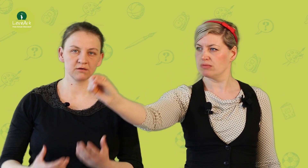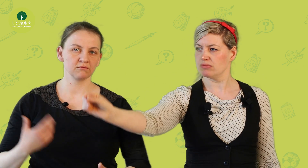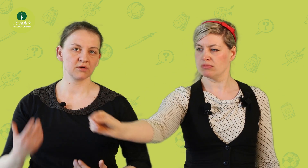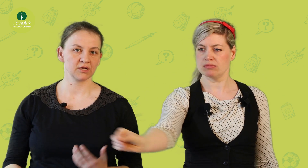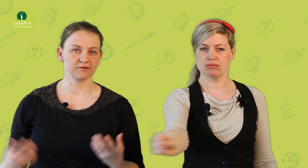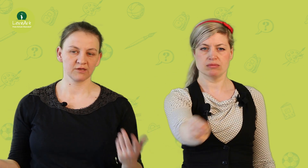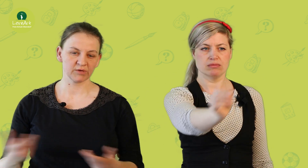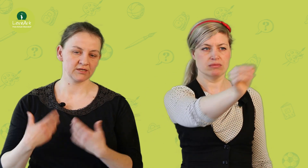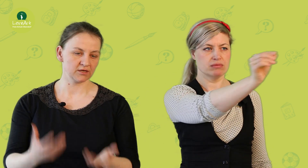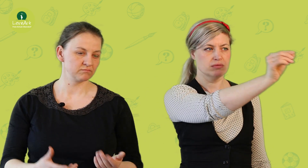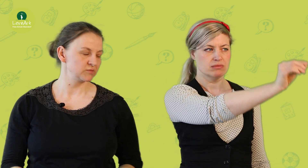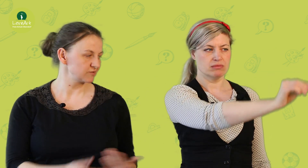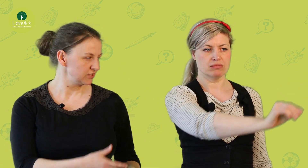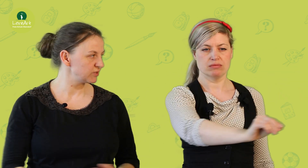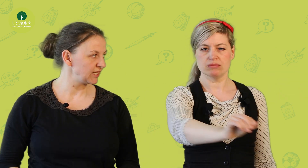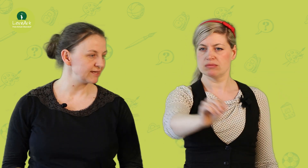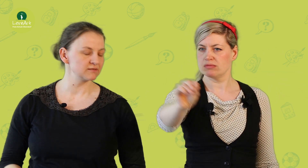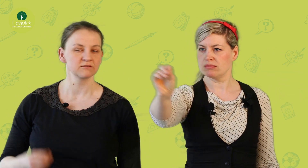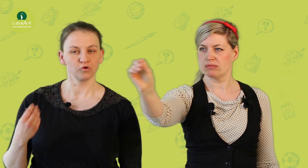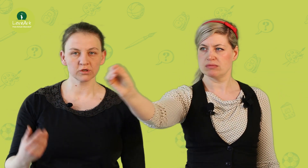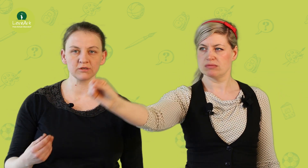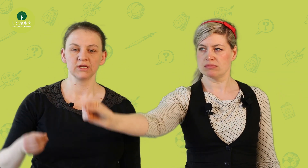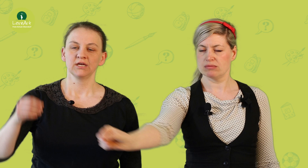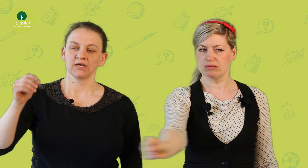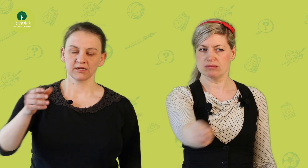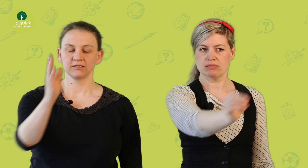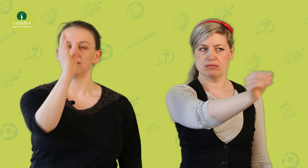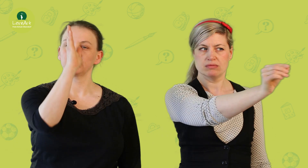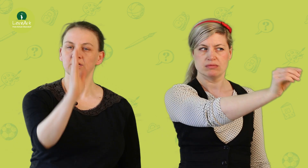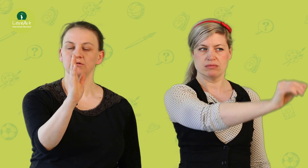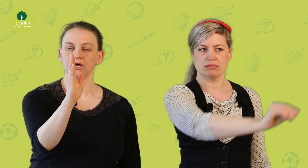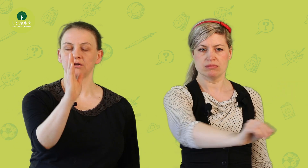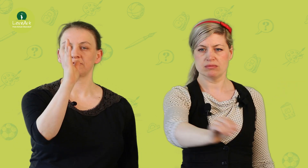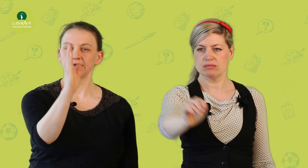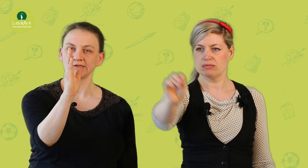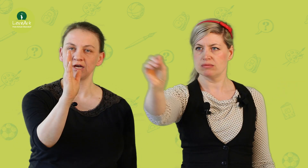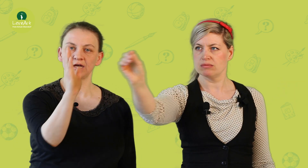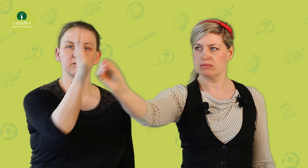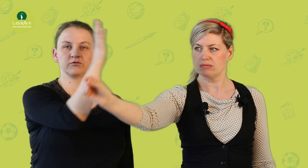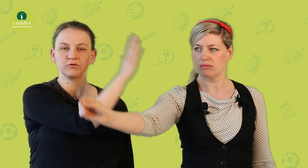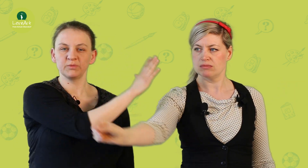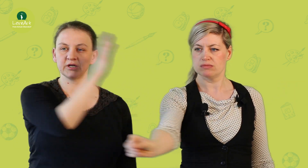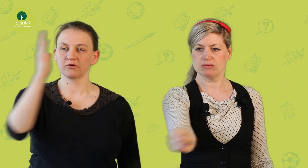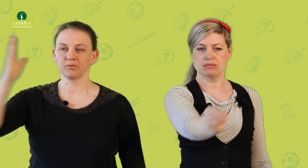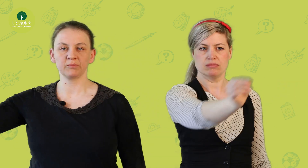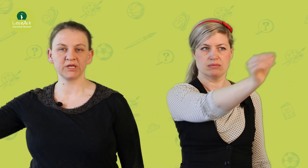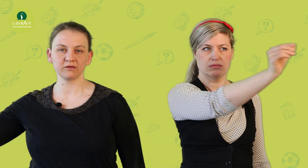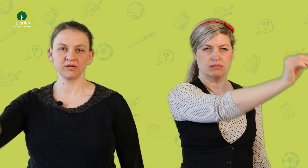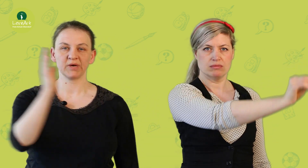oder als jemand, der das Kind begleitet, gucke, achte ich eben genau darauf, ist die Acht über der Körpermitte in